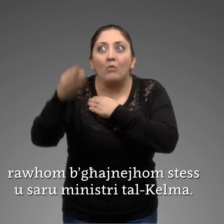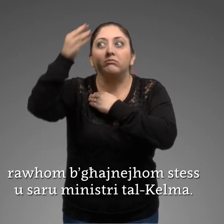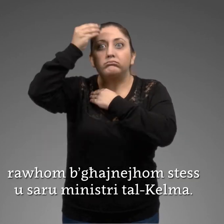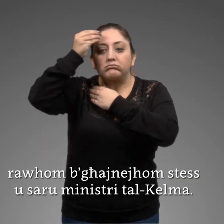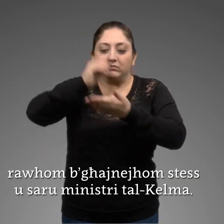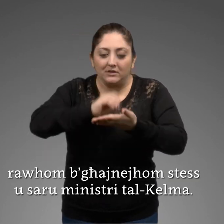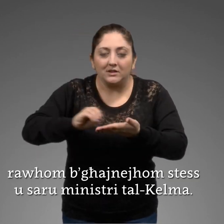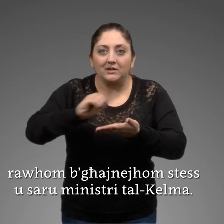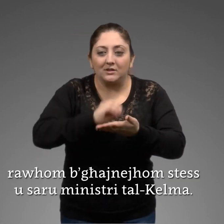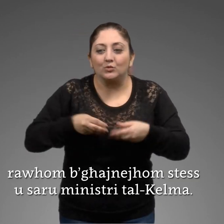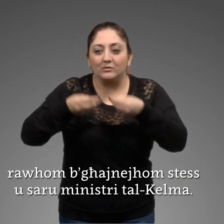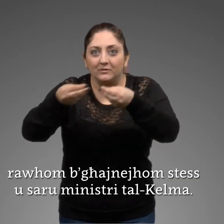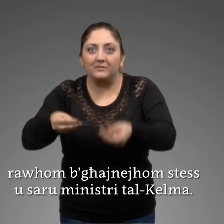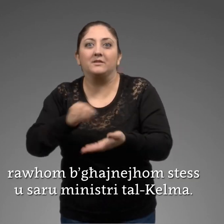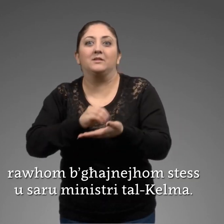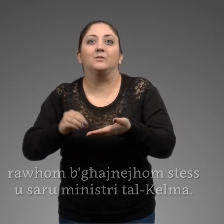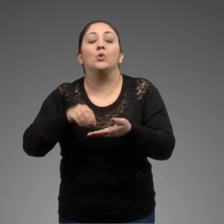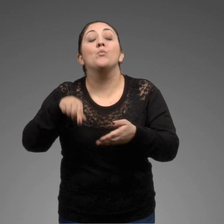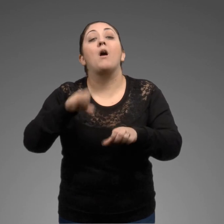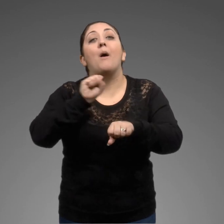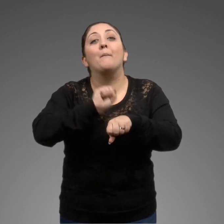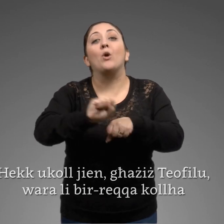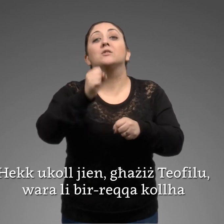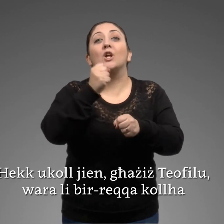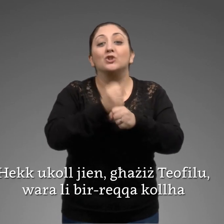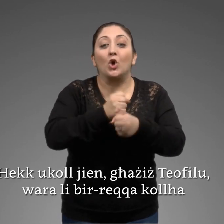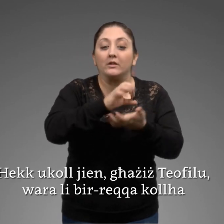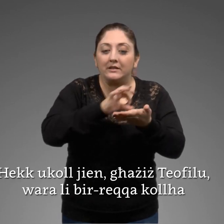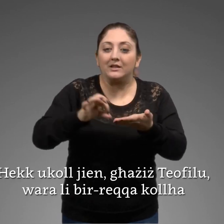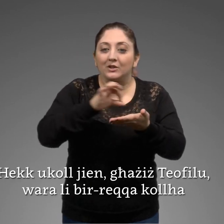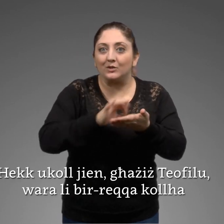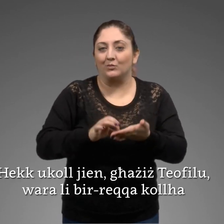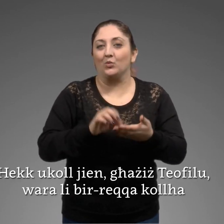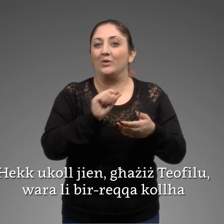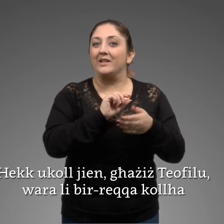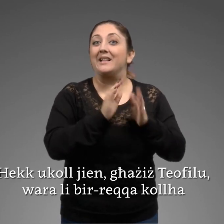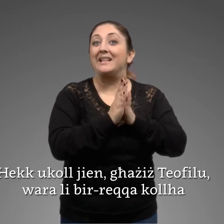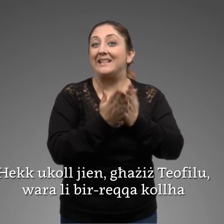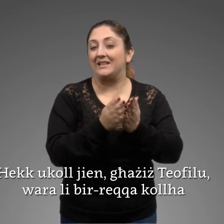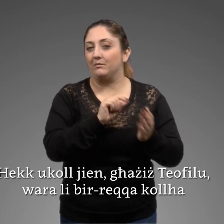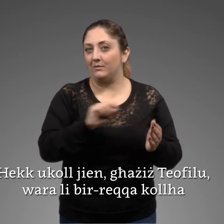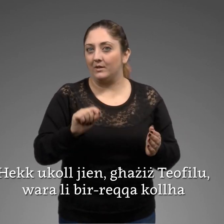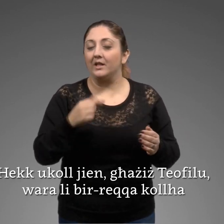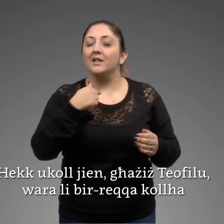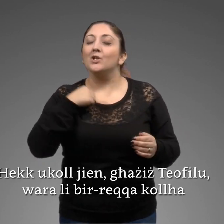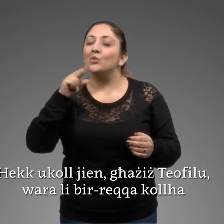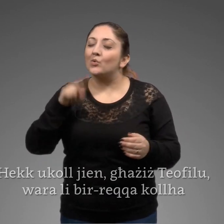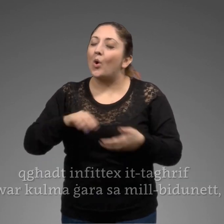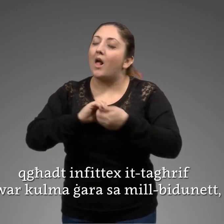u saru ministri tal-kelma ekku kolljen aziz teofilu wara li bil-reqqa kolla